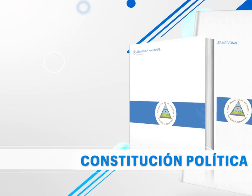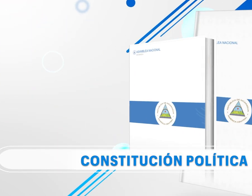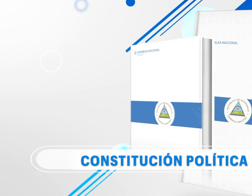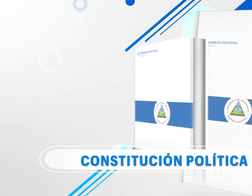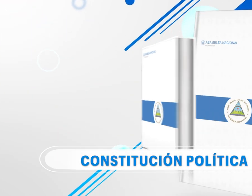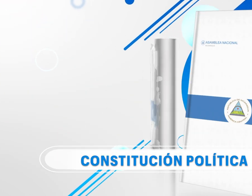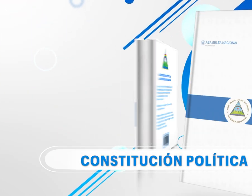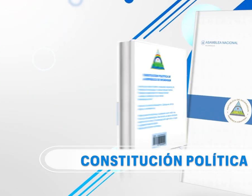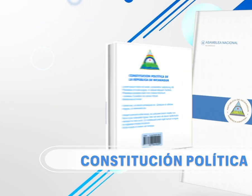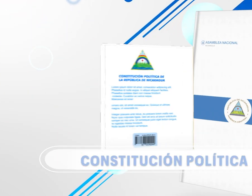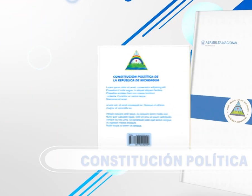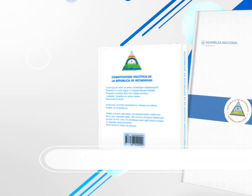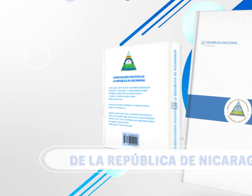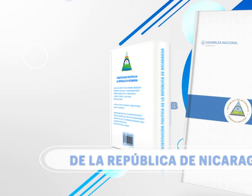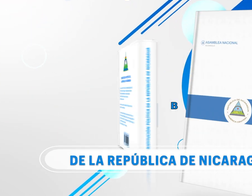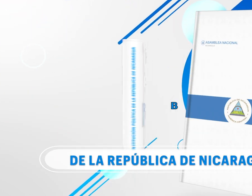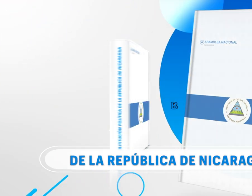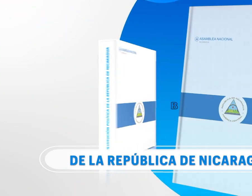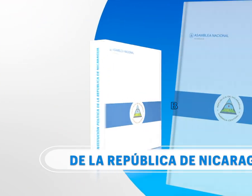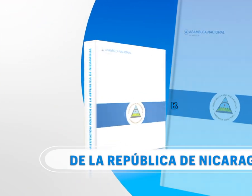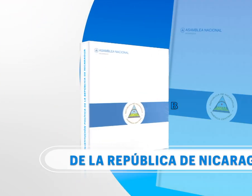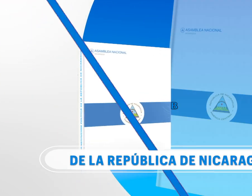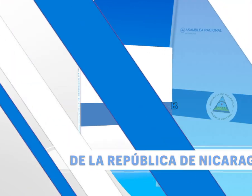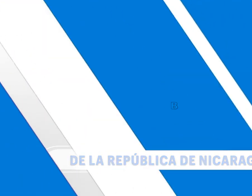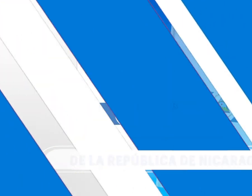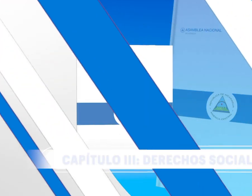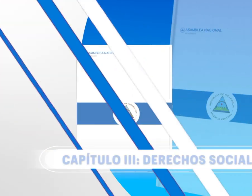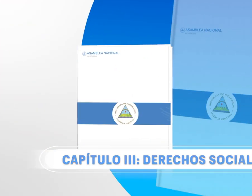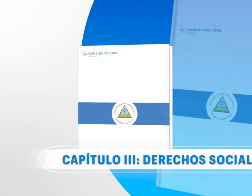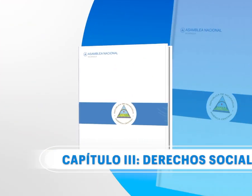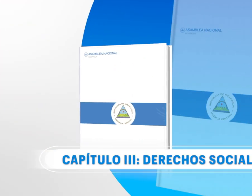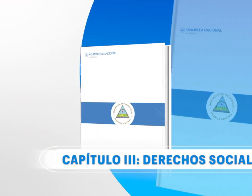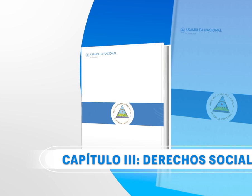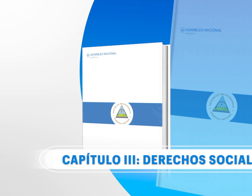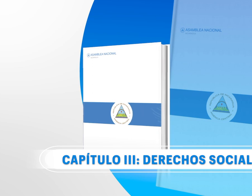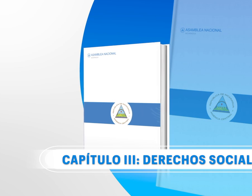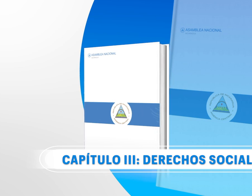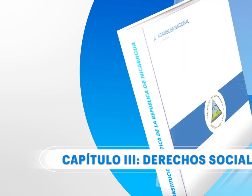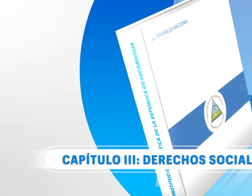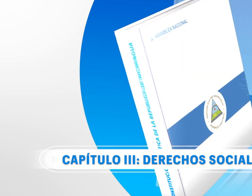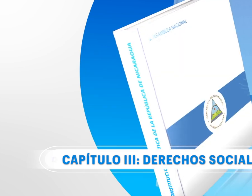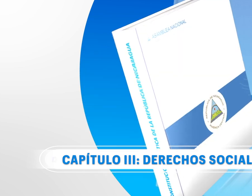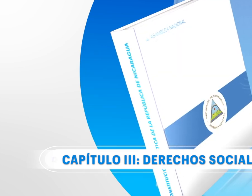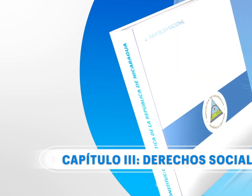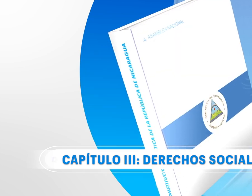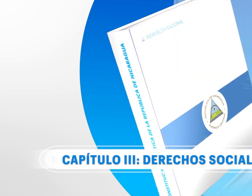Constitución Política de la República de Nicaragua Capítulo 3 Derechos Sociales